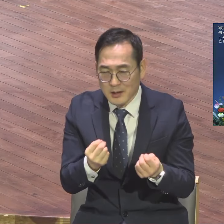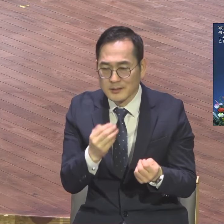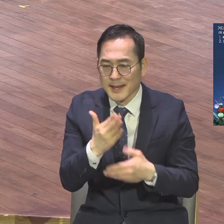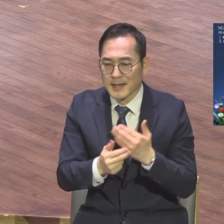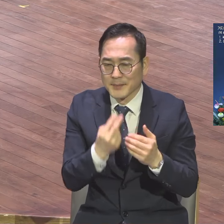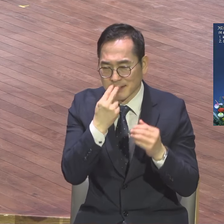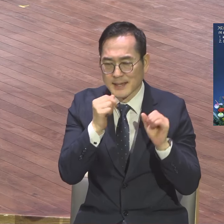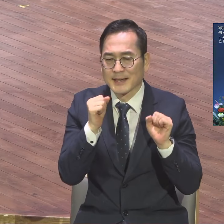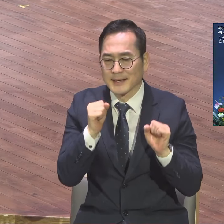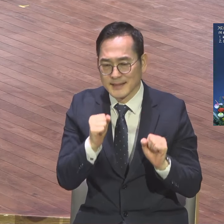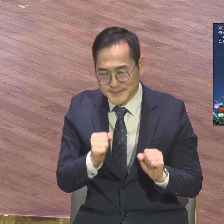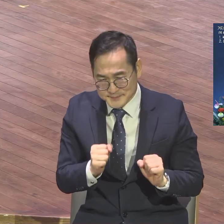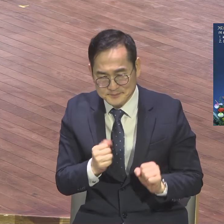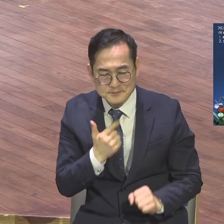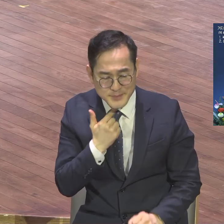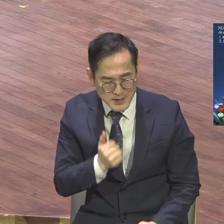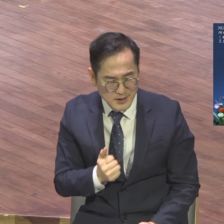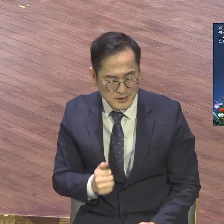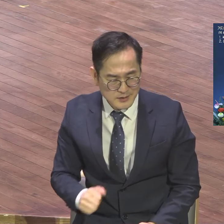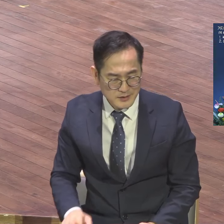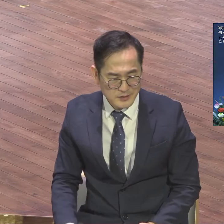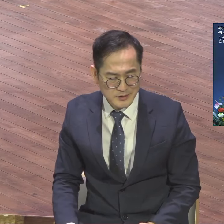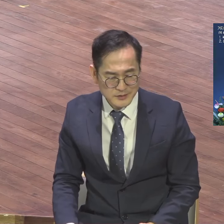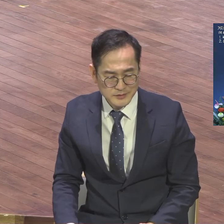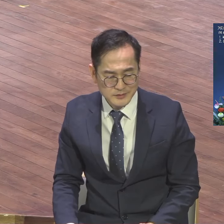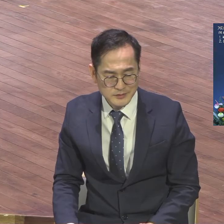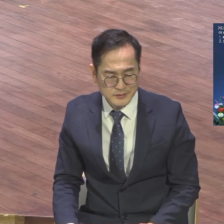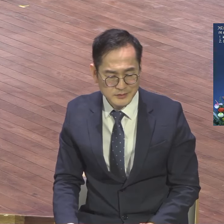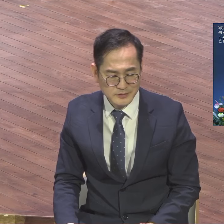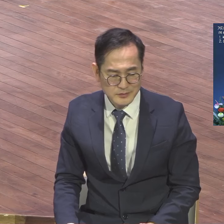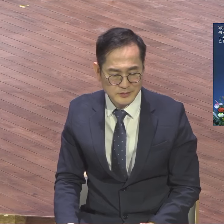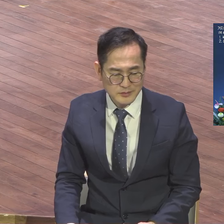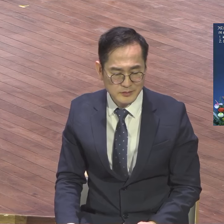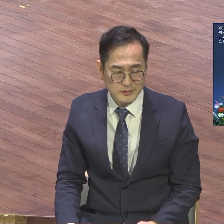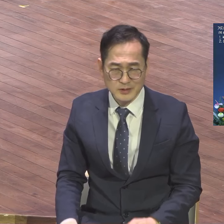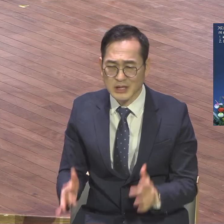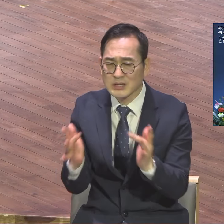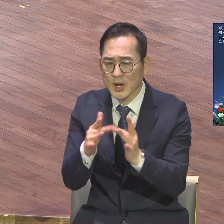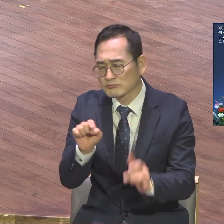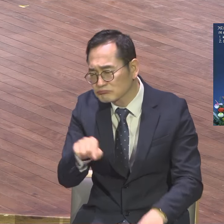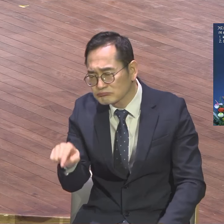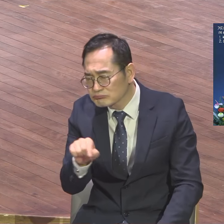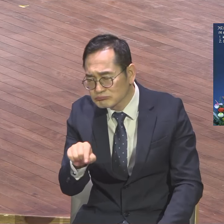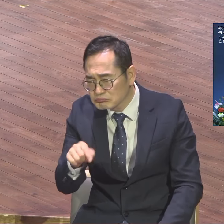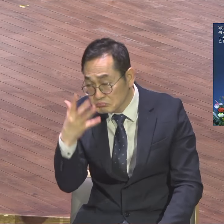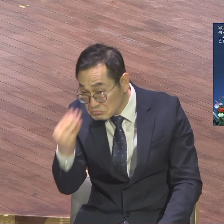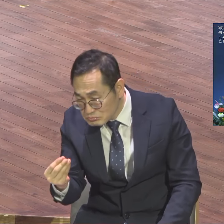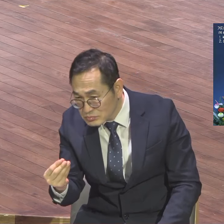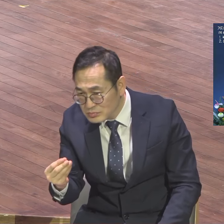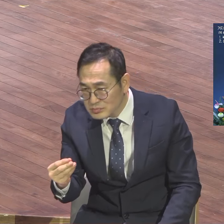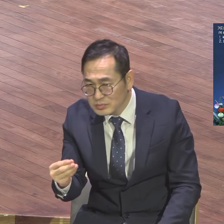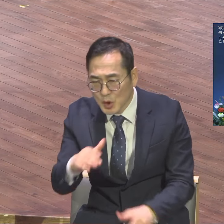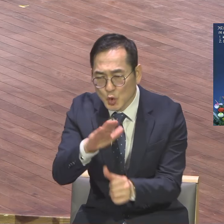또 그 소년보 난 우연히 봐줘 어쩌고 뚜딜다고 밝히도 안 했는데 소년보 간정을 도는데 이야